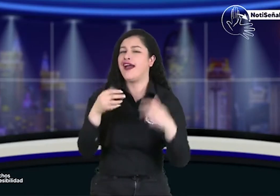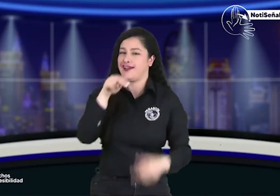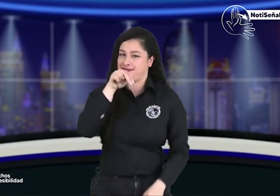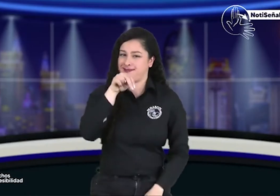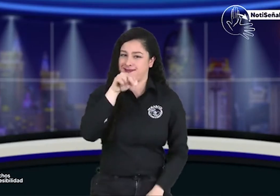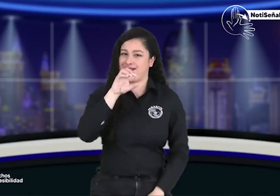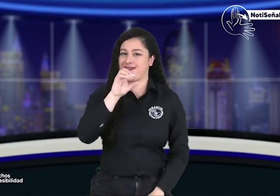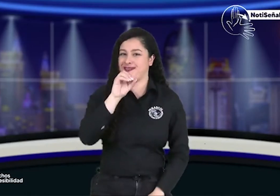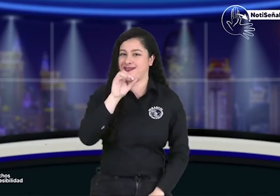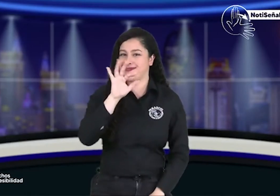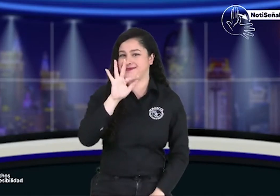correo